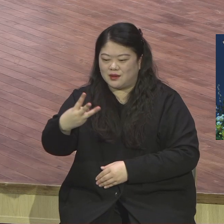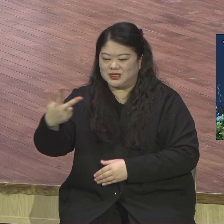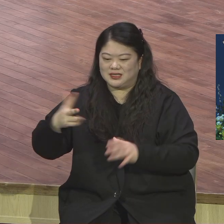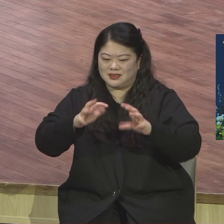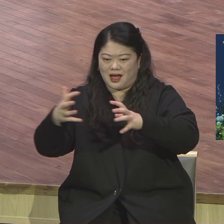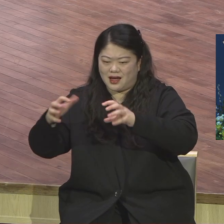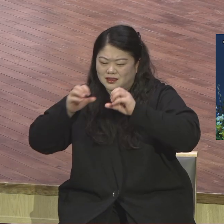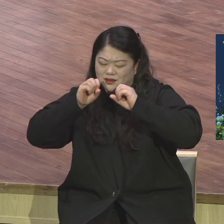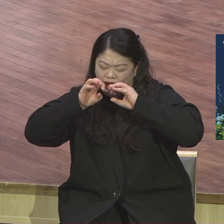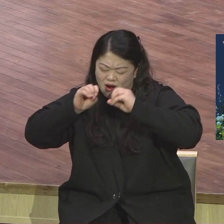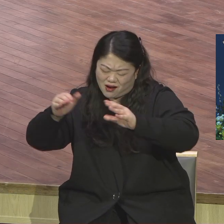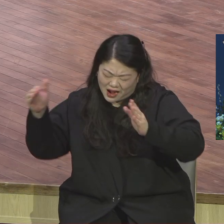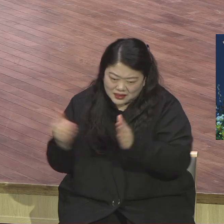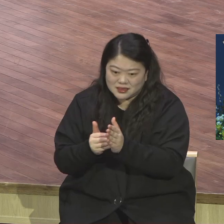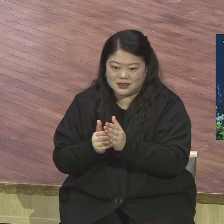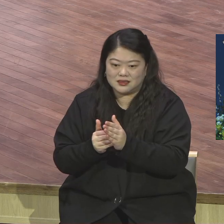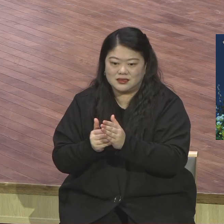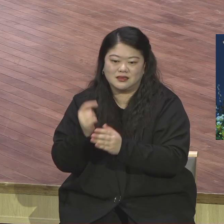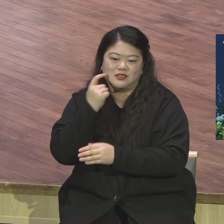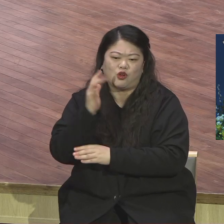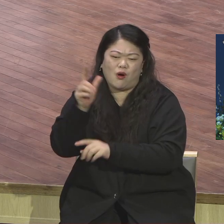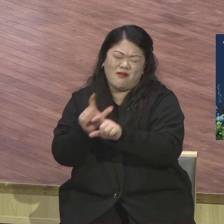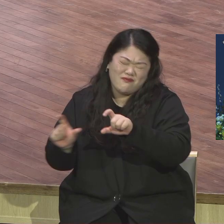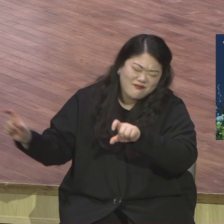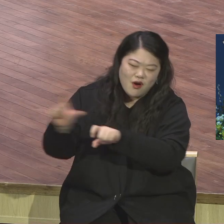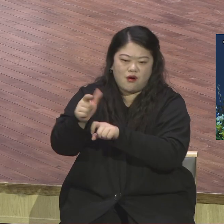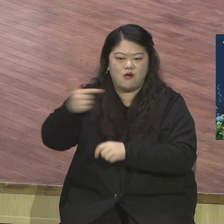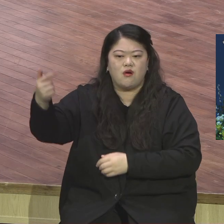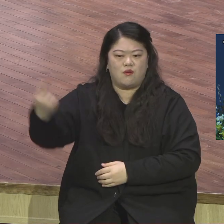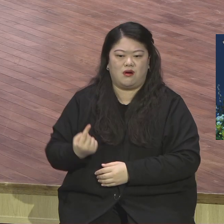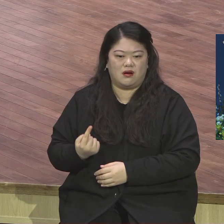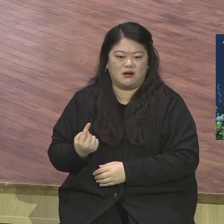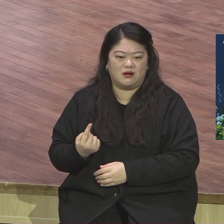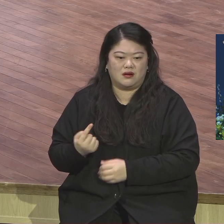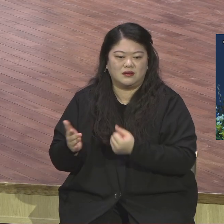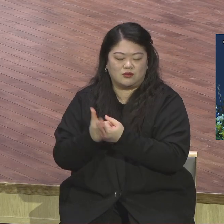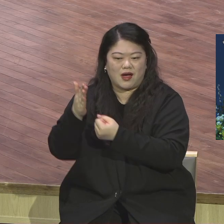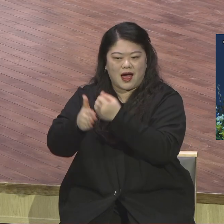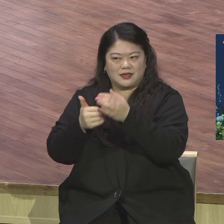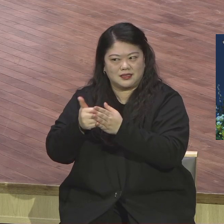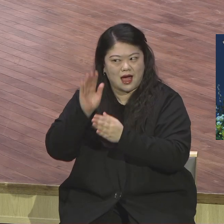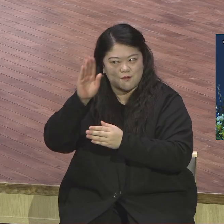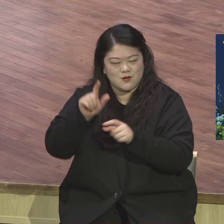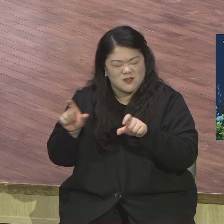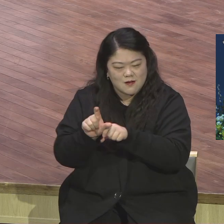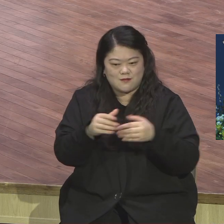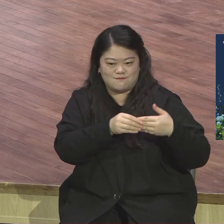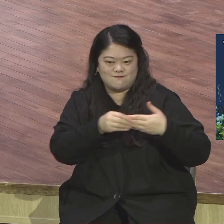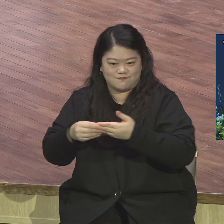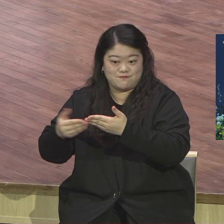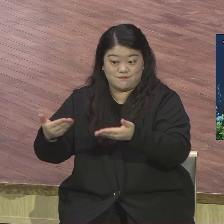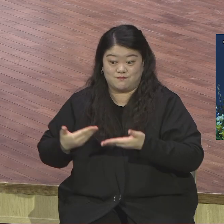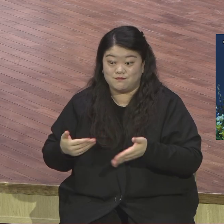어마어마한 비전을 보게 하시고 지금까지 인도해 주셨습니다. 하나님께서 성전을